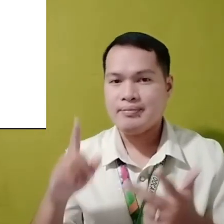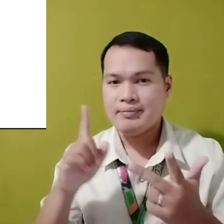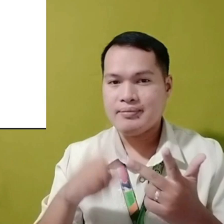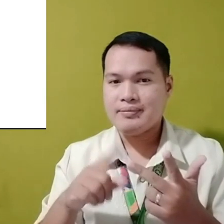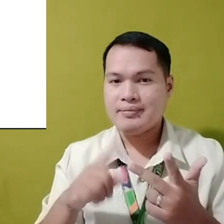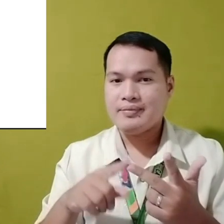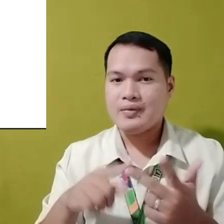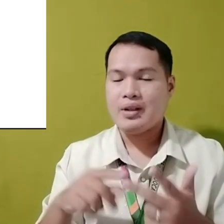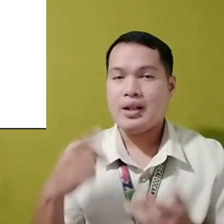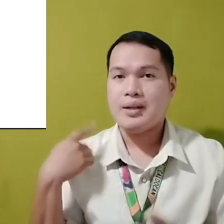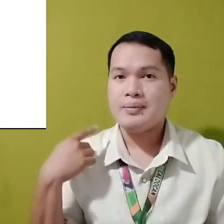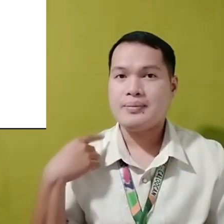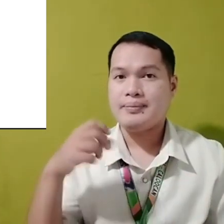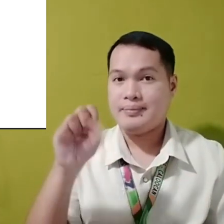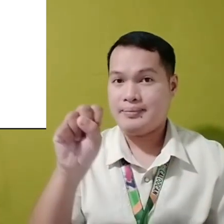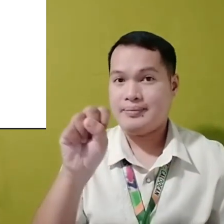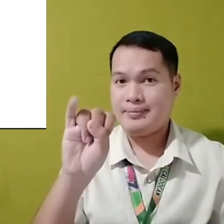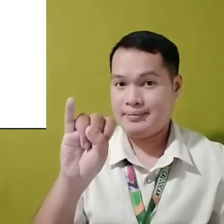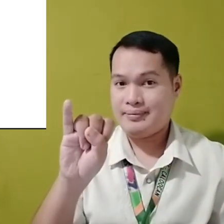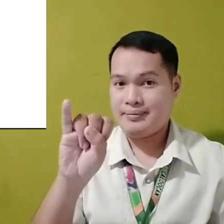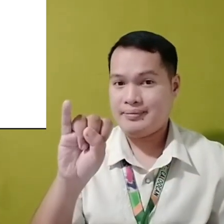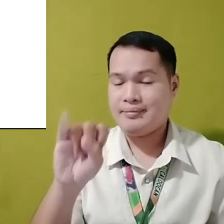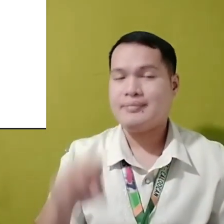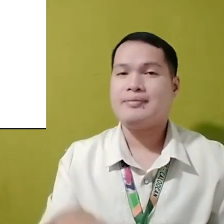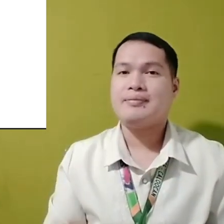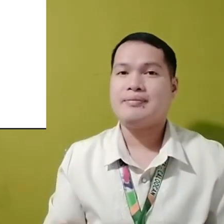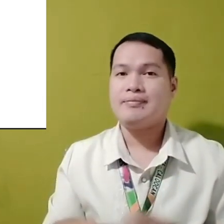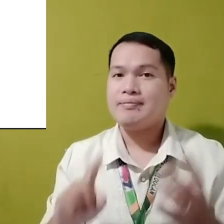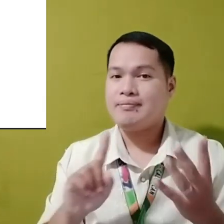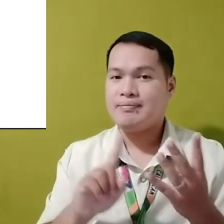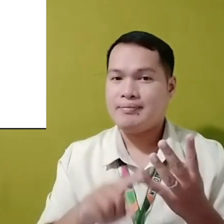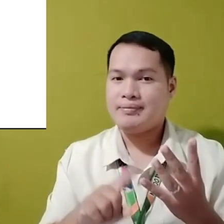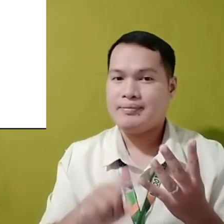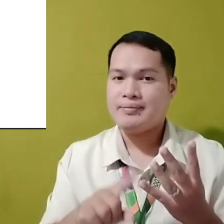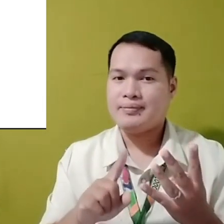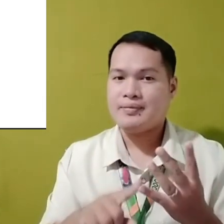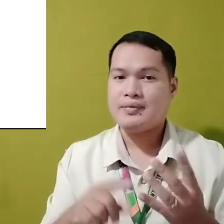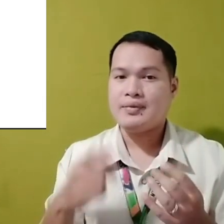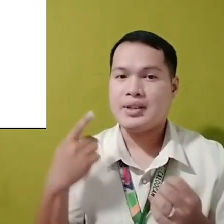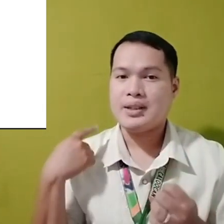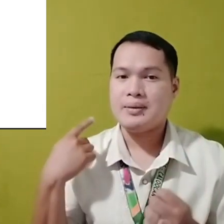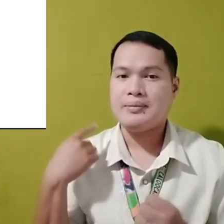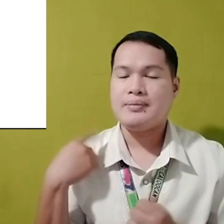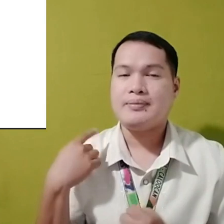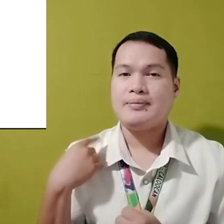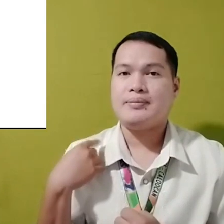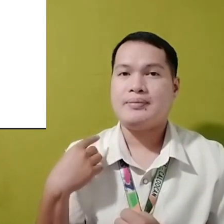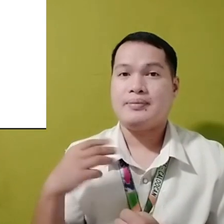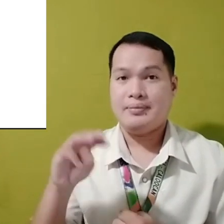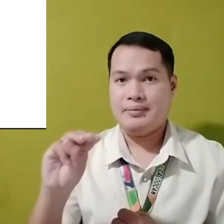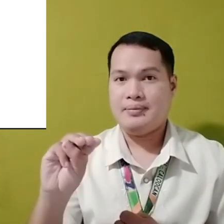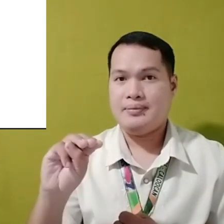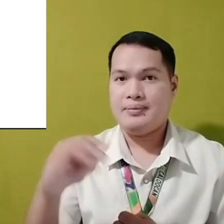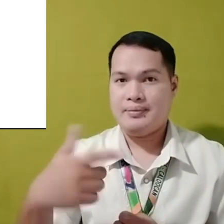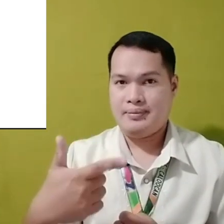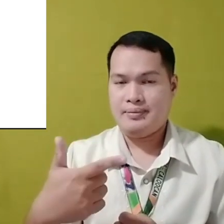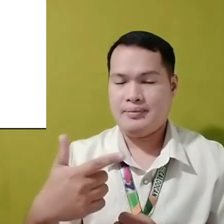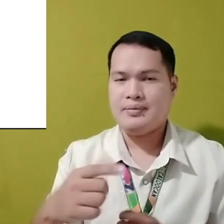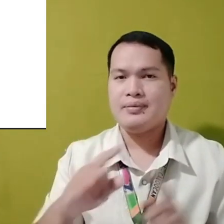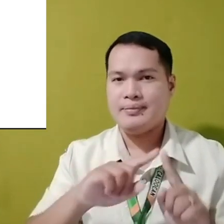Silikon or SI At Magnesium or MG Iba't ibang bahagi